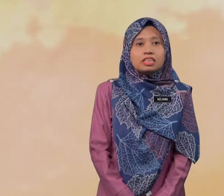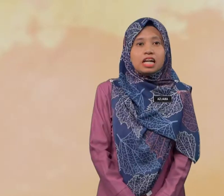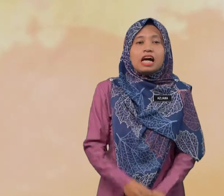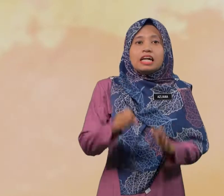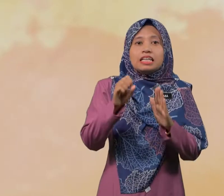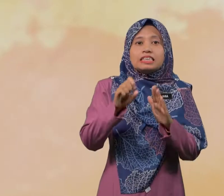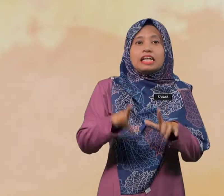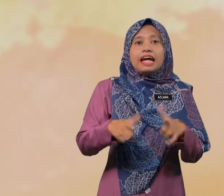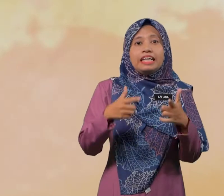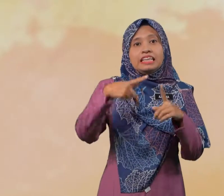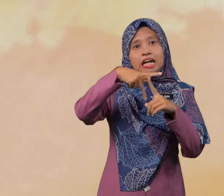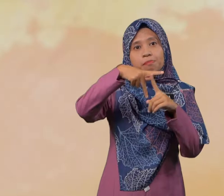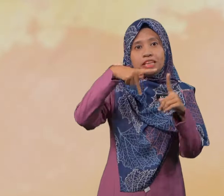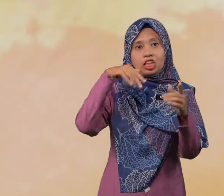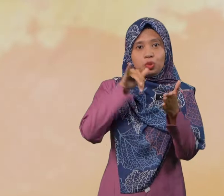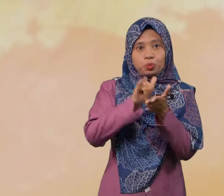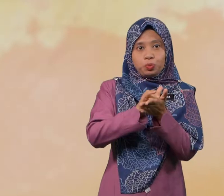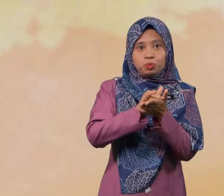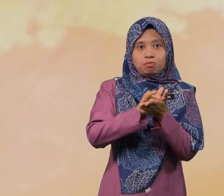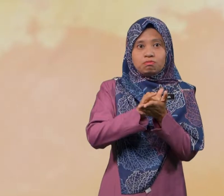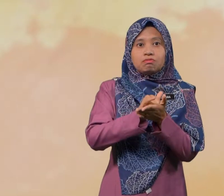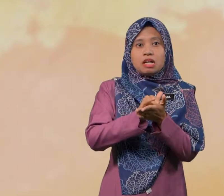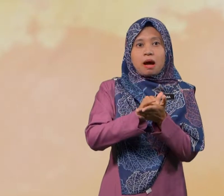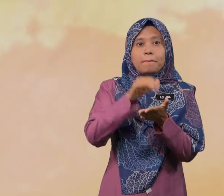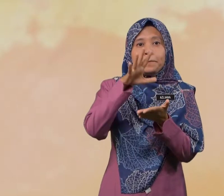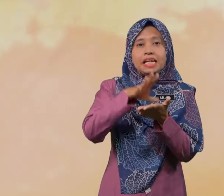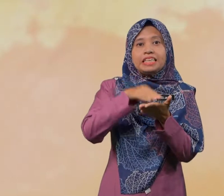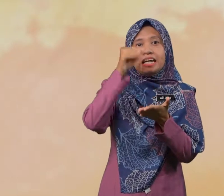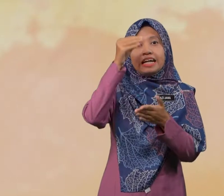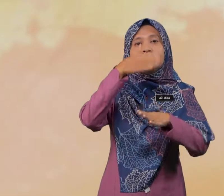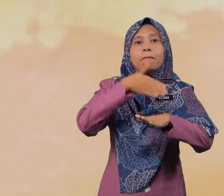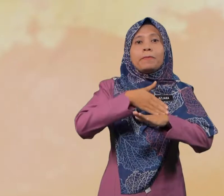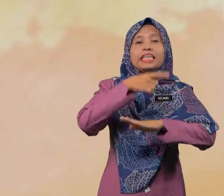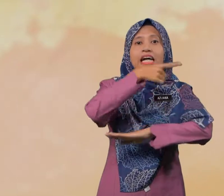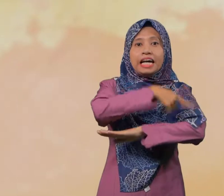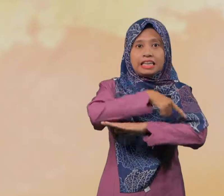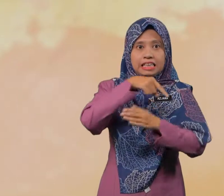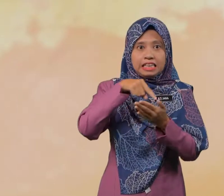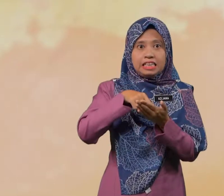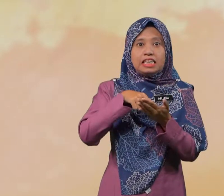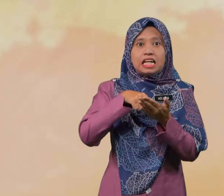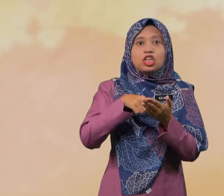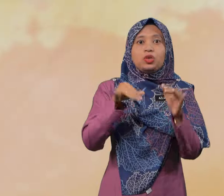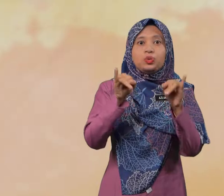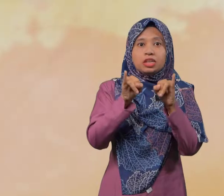Selain daripada itu, pelajaran pada hari ini juga